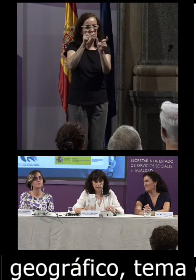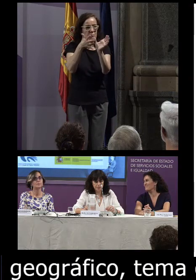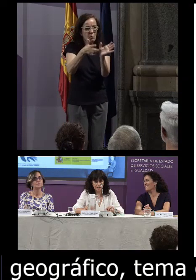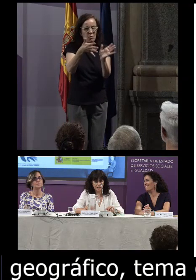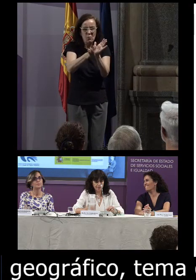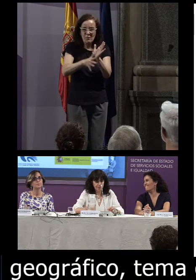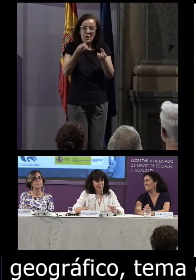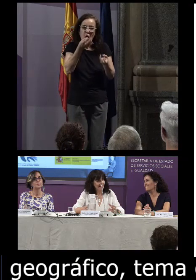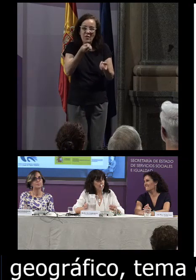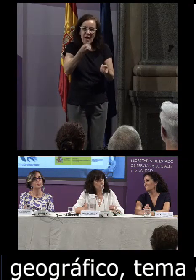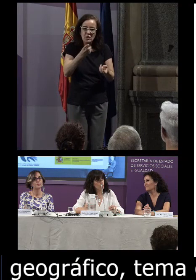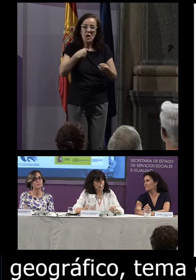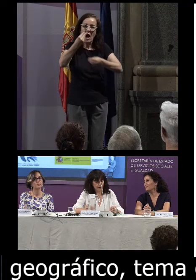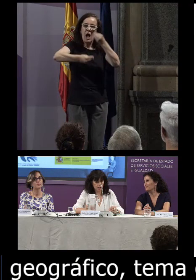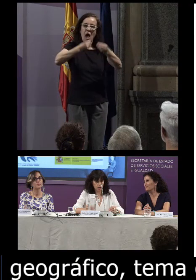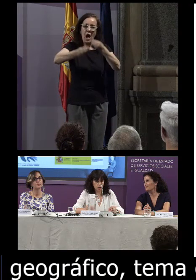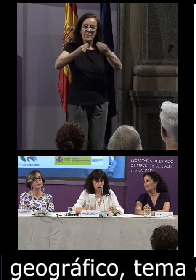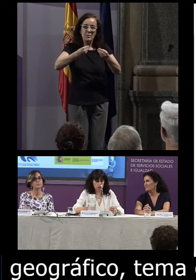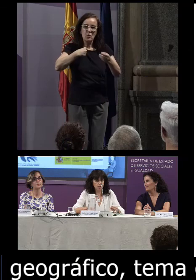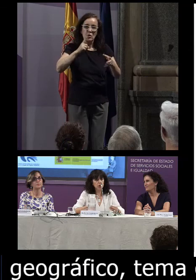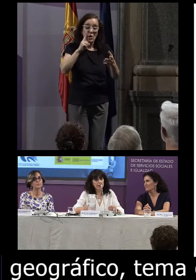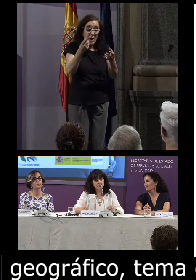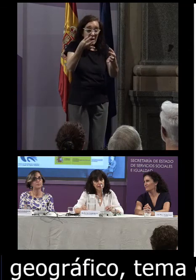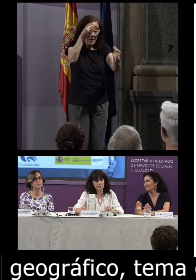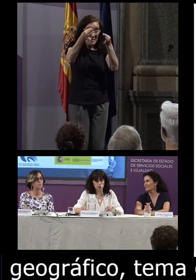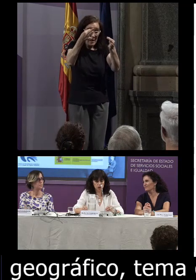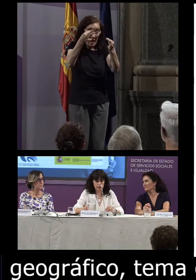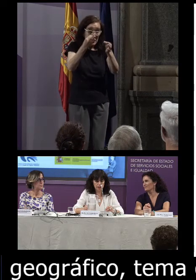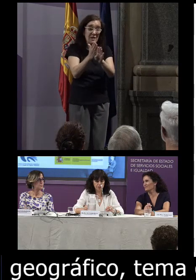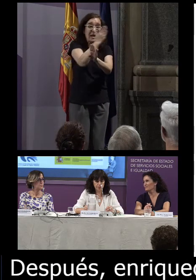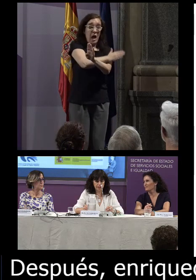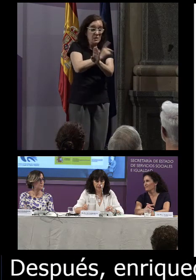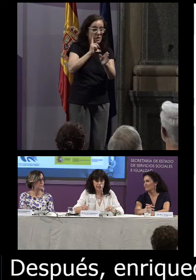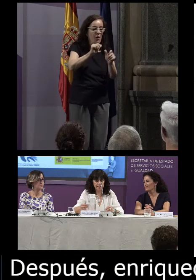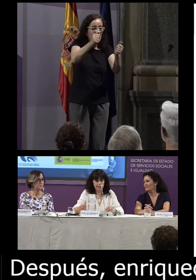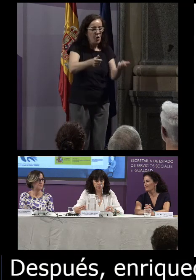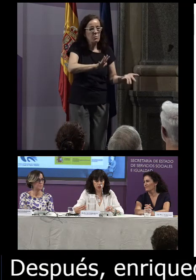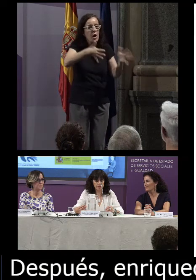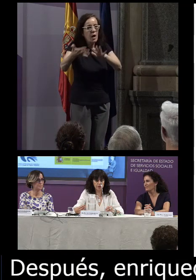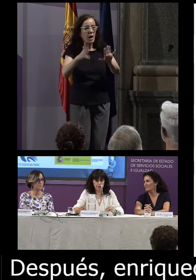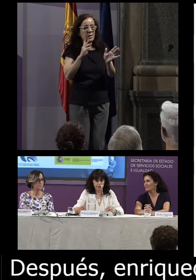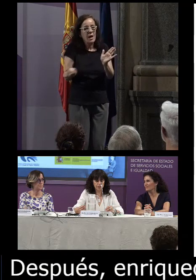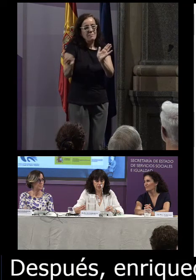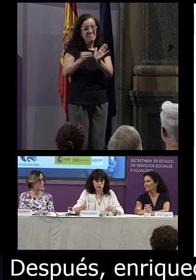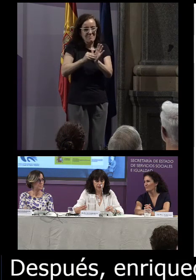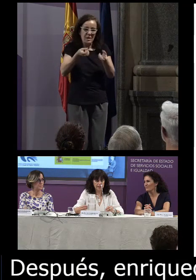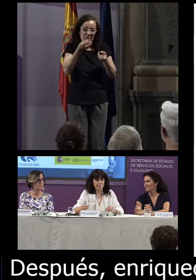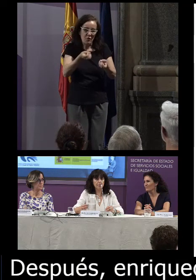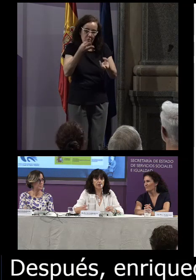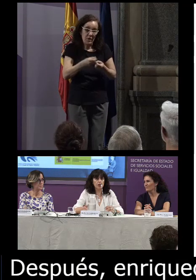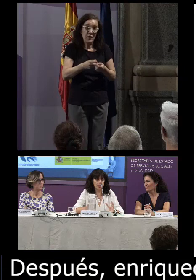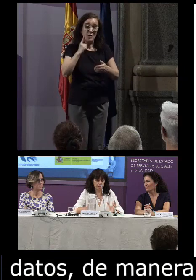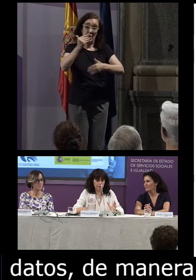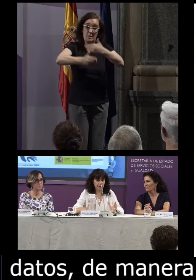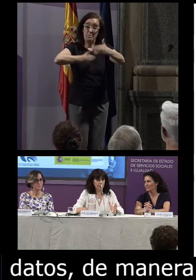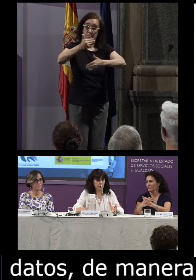de manera que hacemos explícitos los datos implícitos en las formas y añadimos esa información tras el